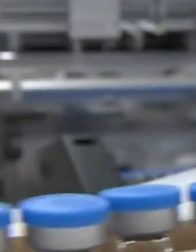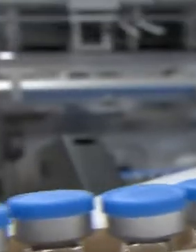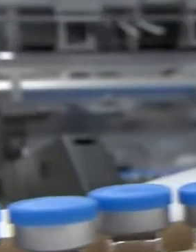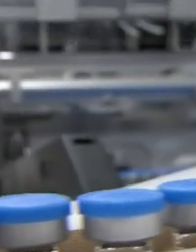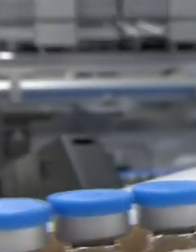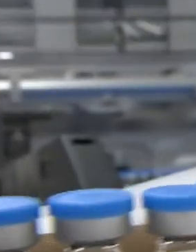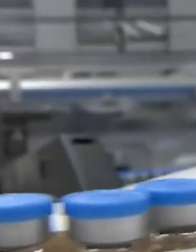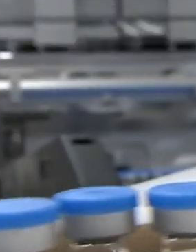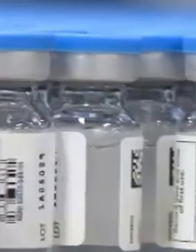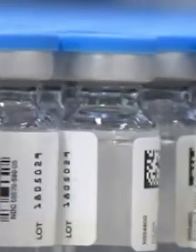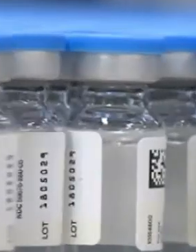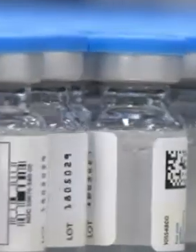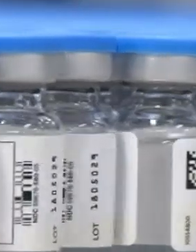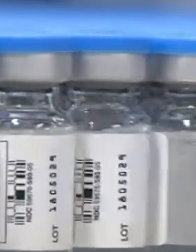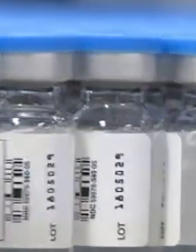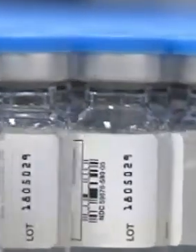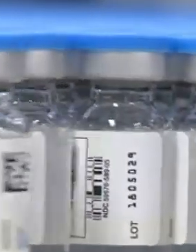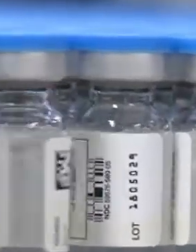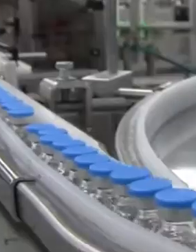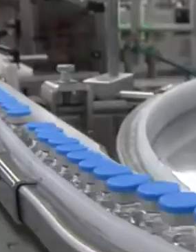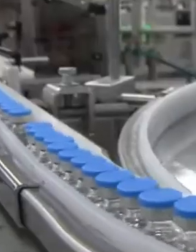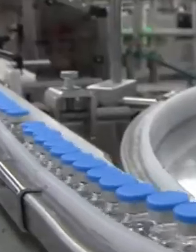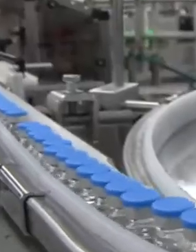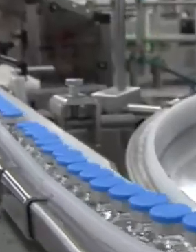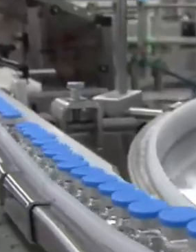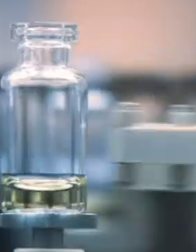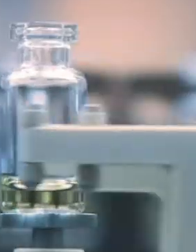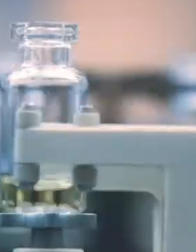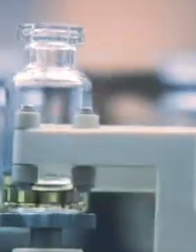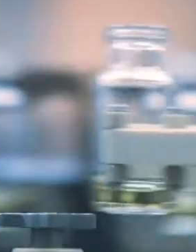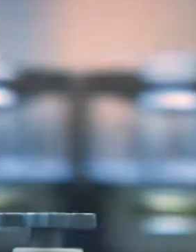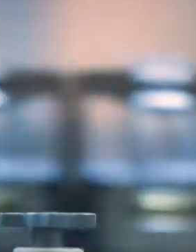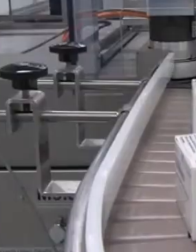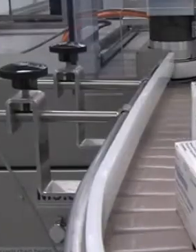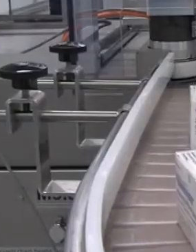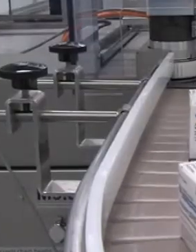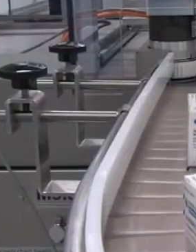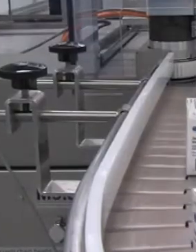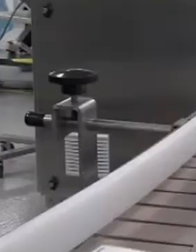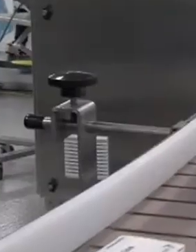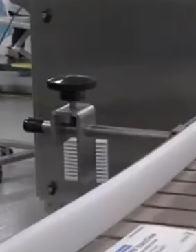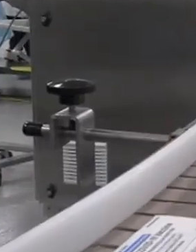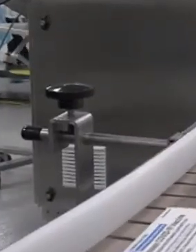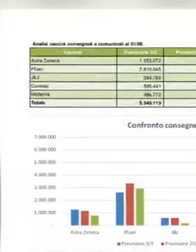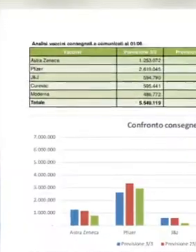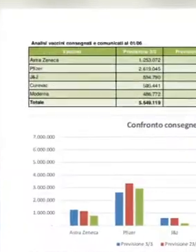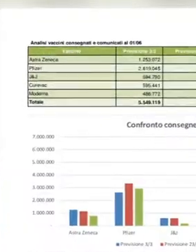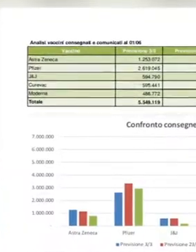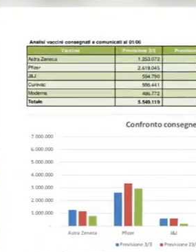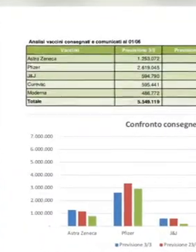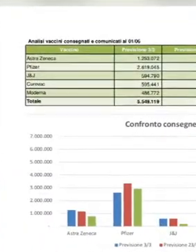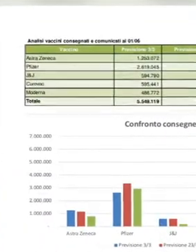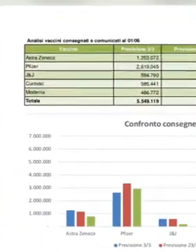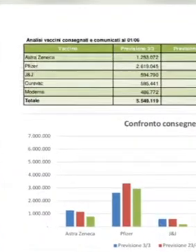restare a magazzino. Più in generale il tema del rispetto delle forniture inciso nella campagna vaccinale, rispetto alle previsioni il Veneto ha ricevuto il 30